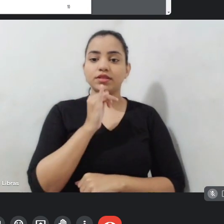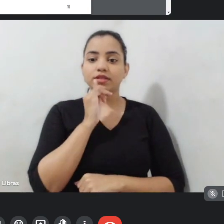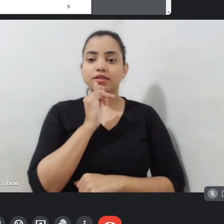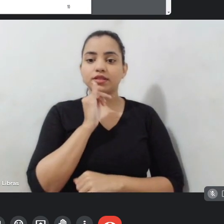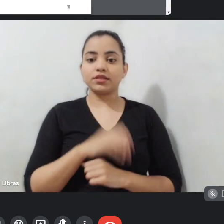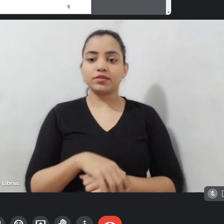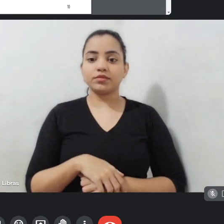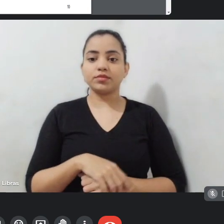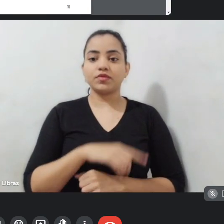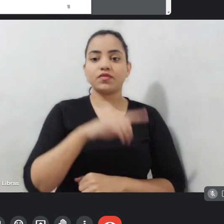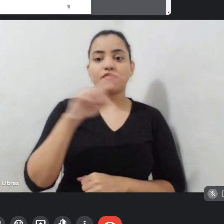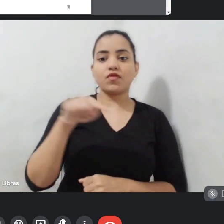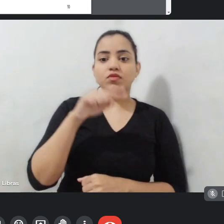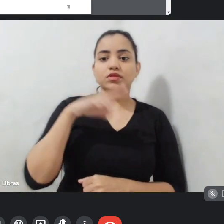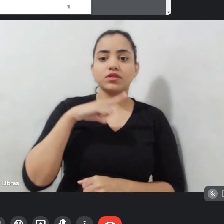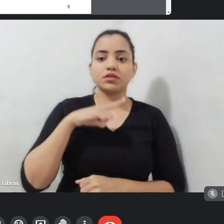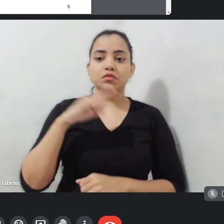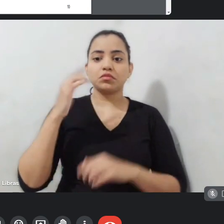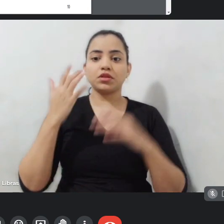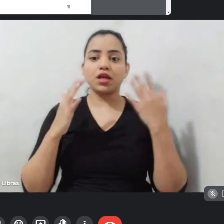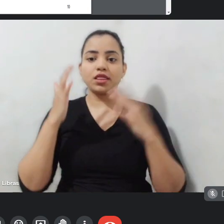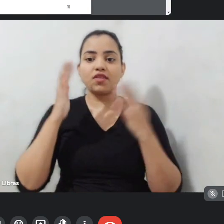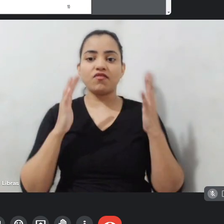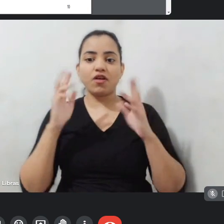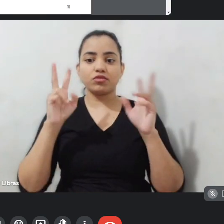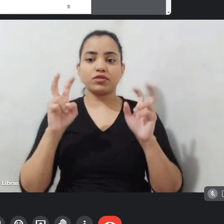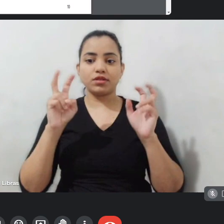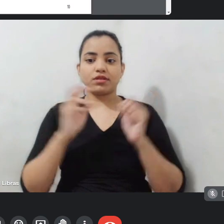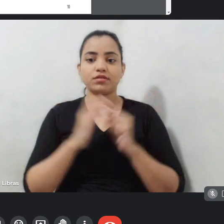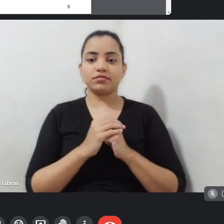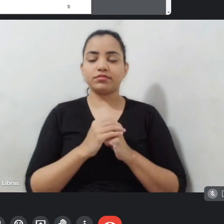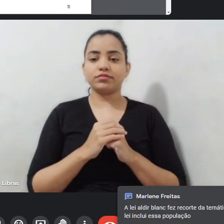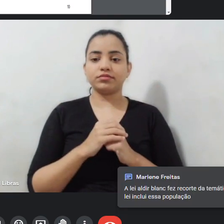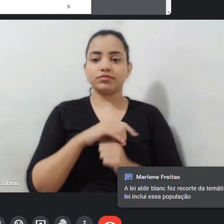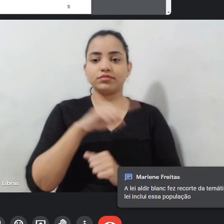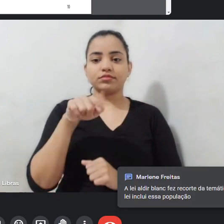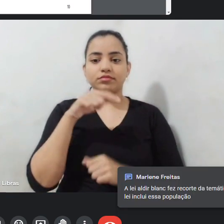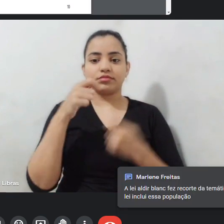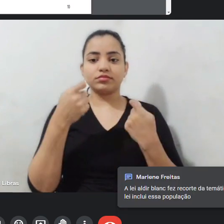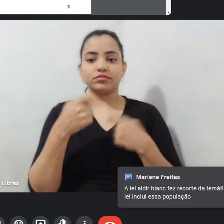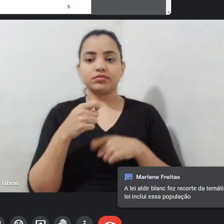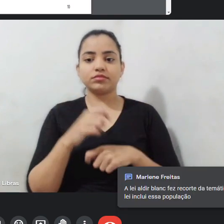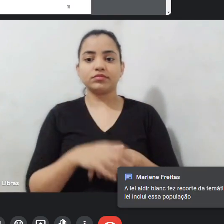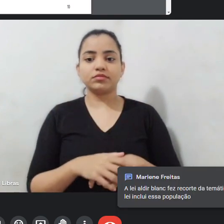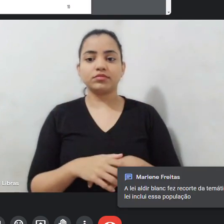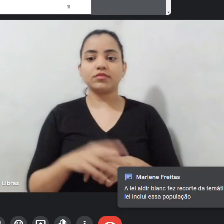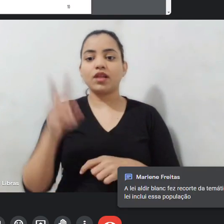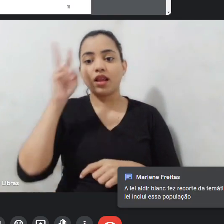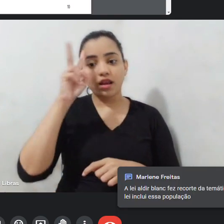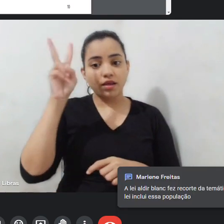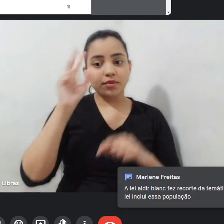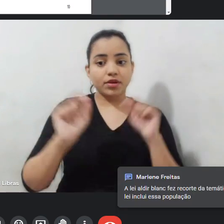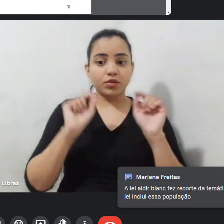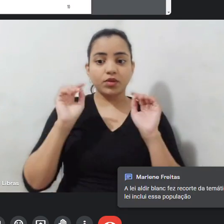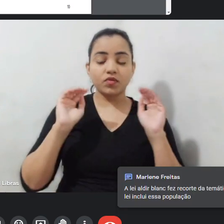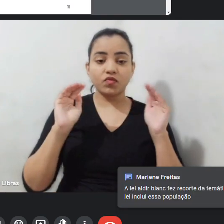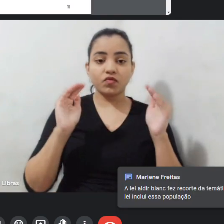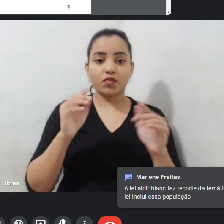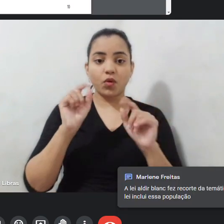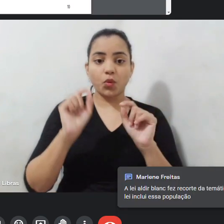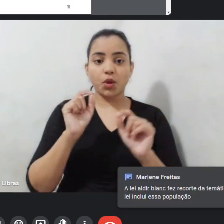vocês têm o tema carnaval. Vocês podem, aqui, gente, lembrando que esses focos principais, o primeiro é